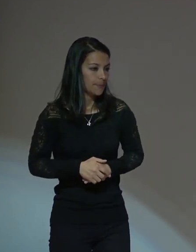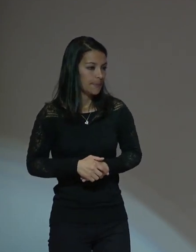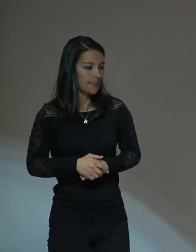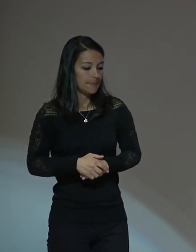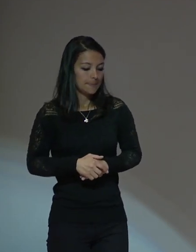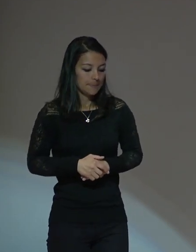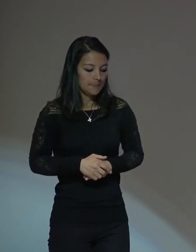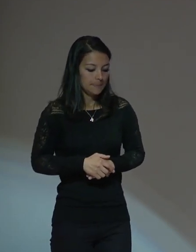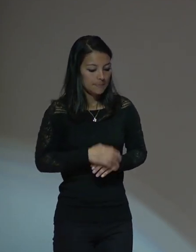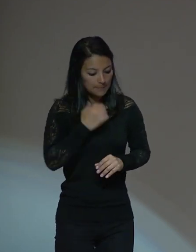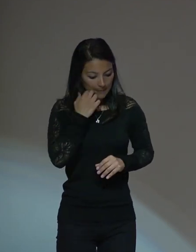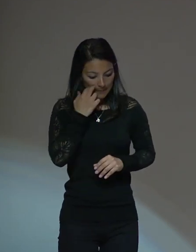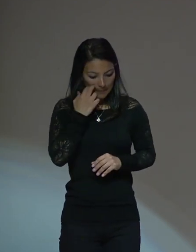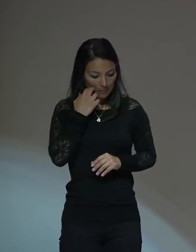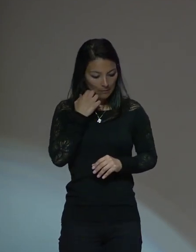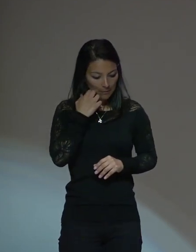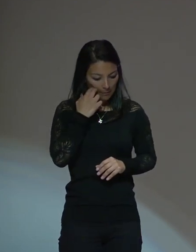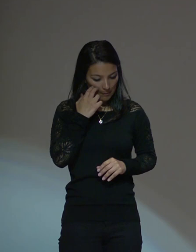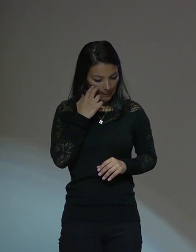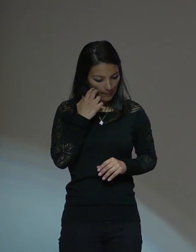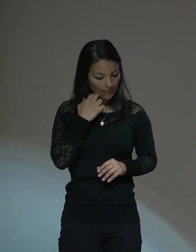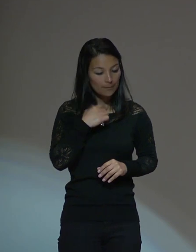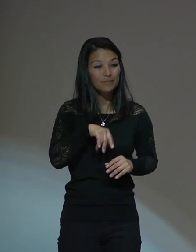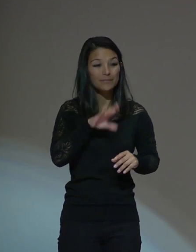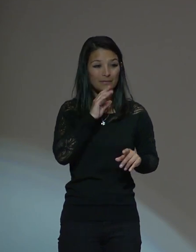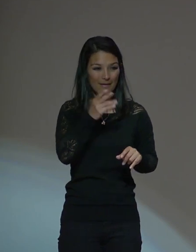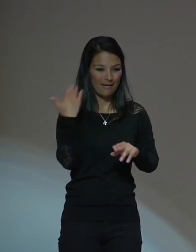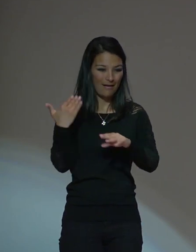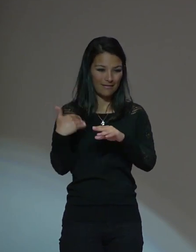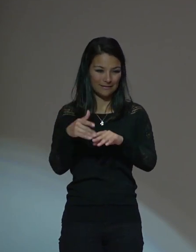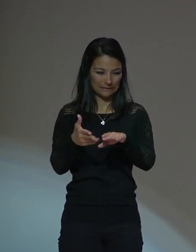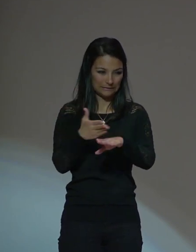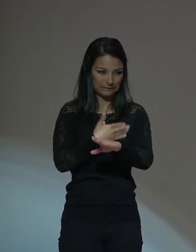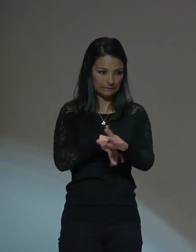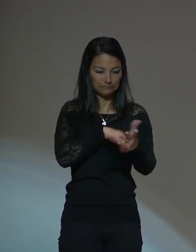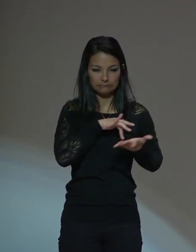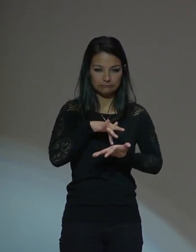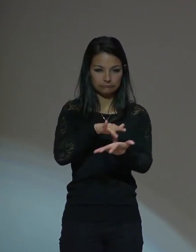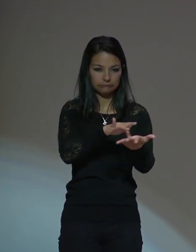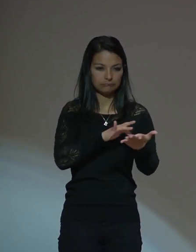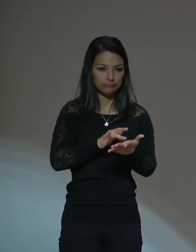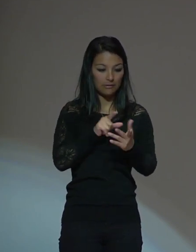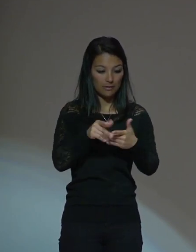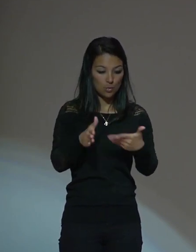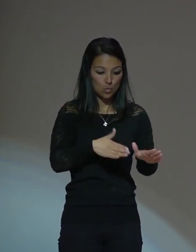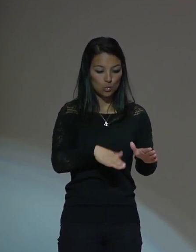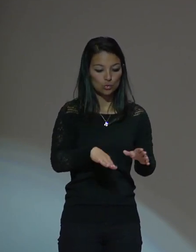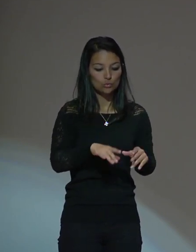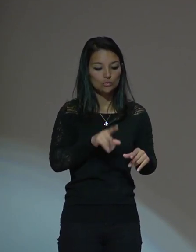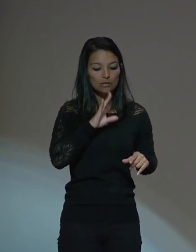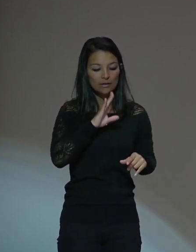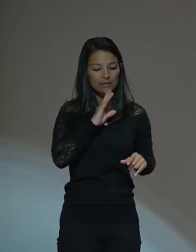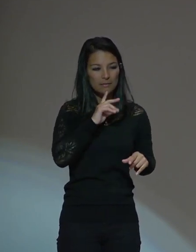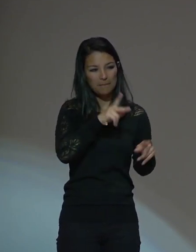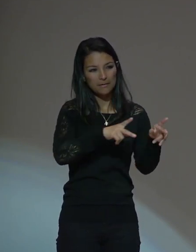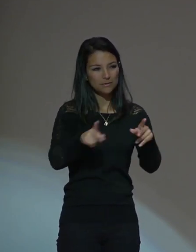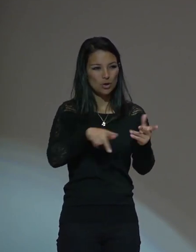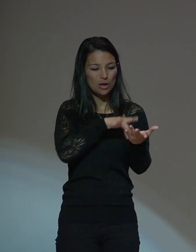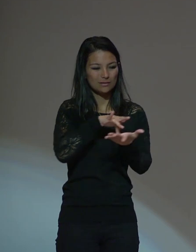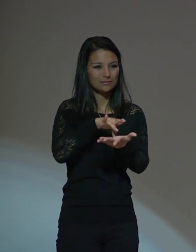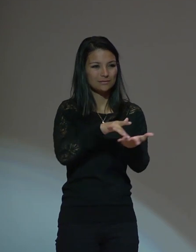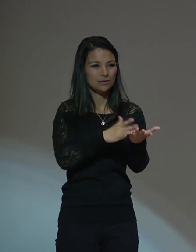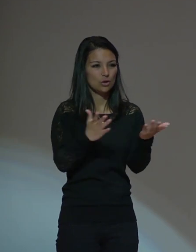y los que participaron en este curso eran participantes